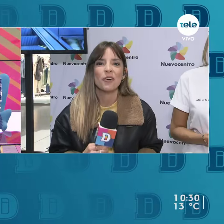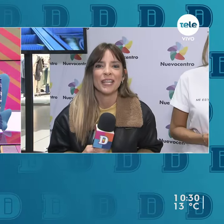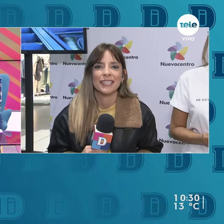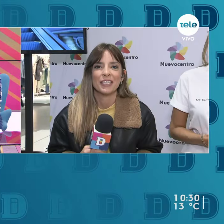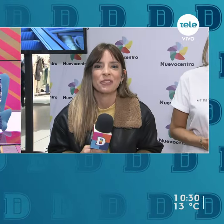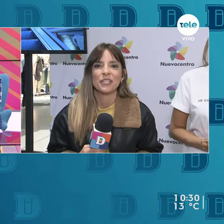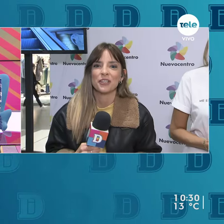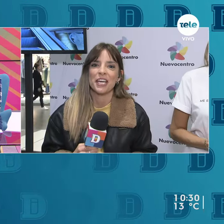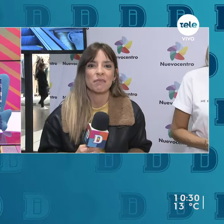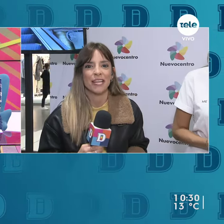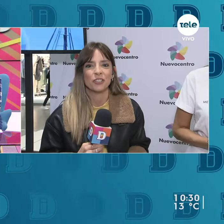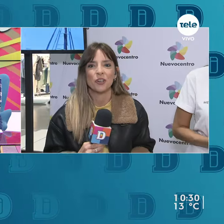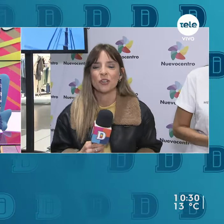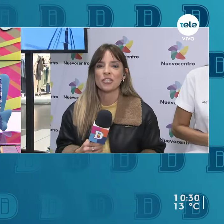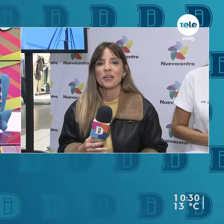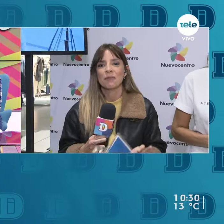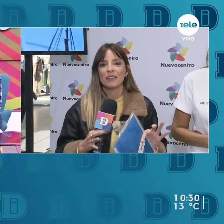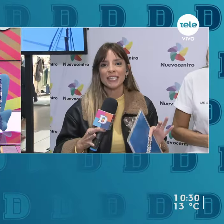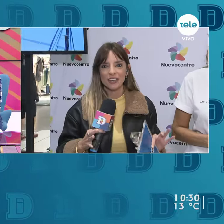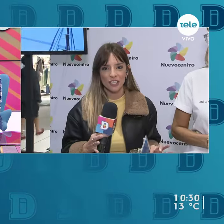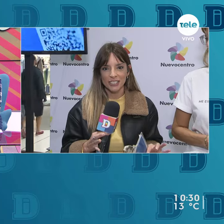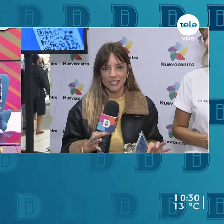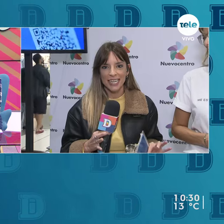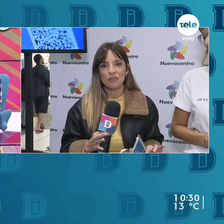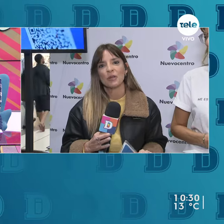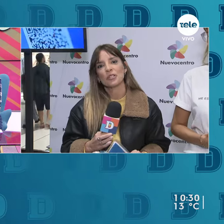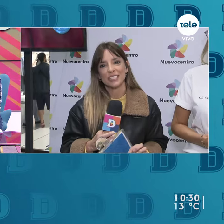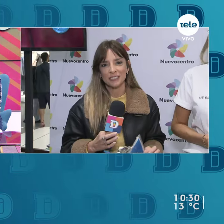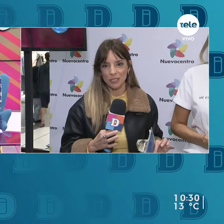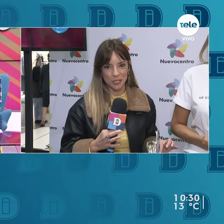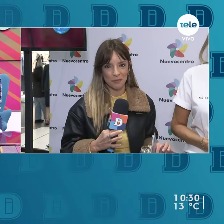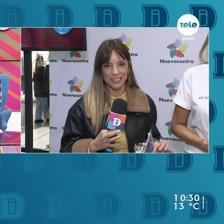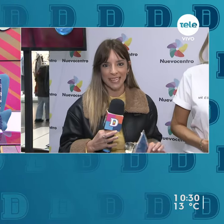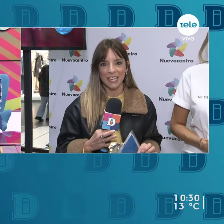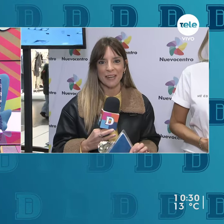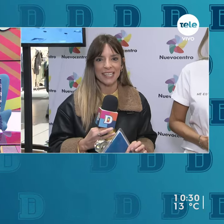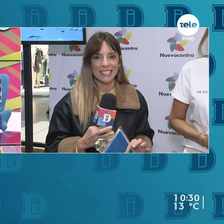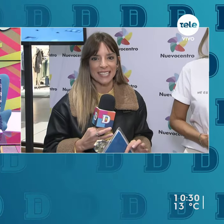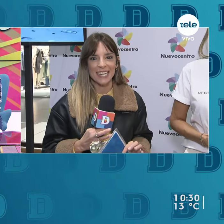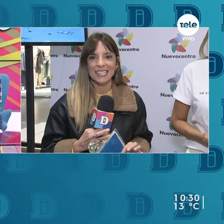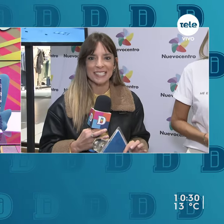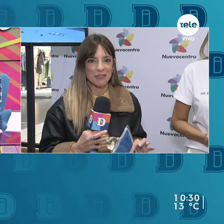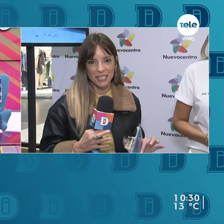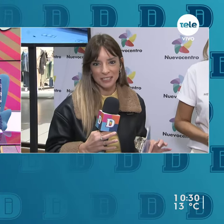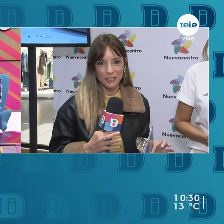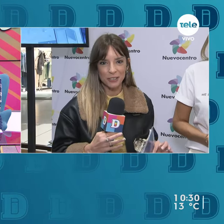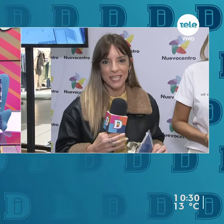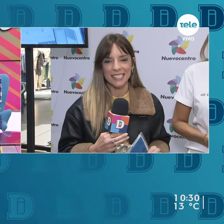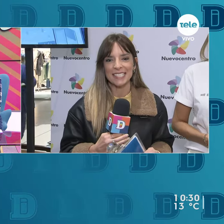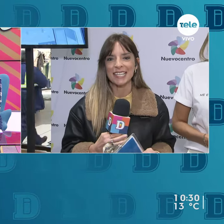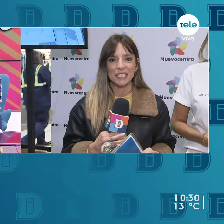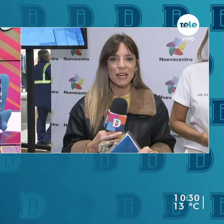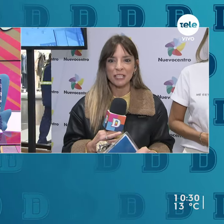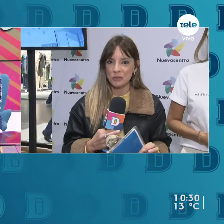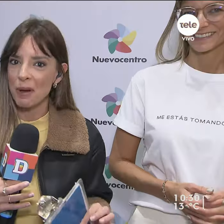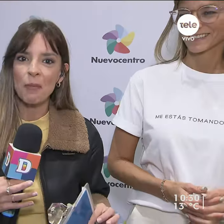¿Cómo andan? Muy buenos días para todos. Me vine hoy al nuevo Centro Shopping que acaba de hacer el lanzamiento de una